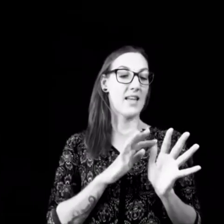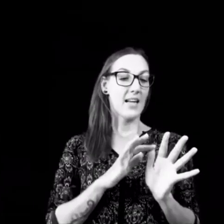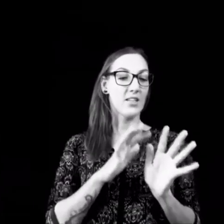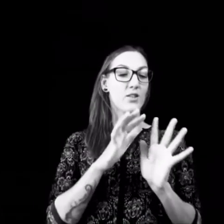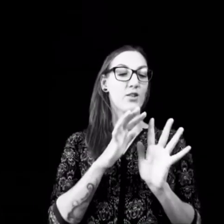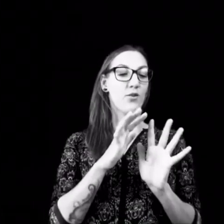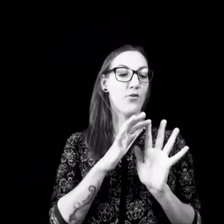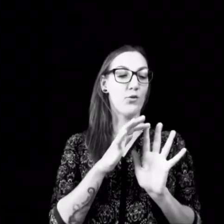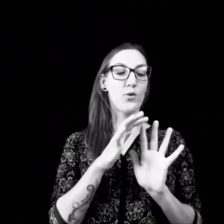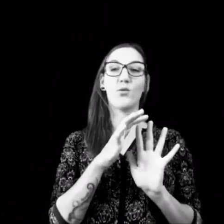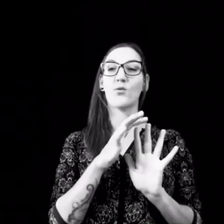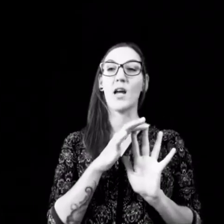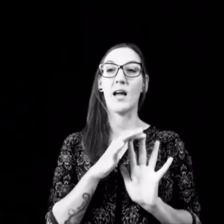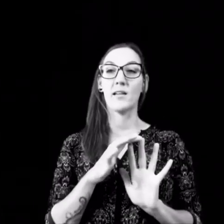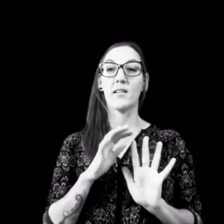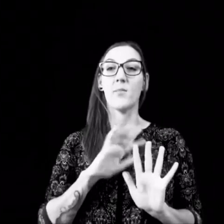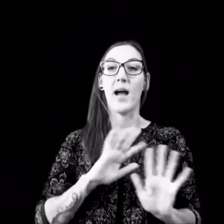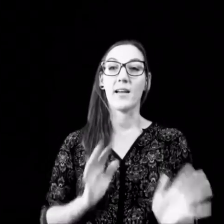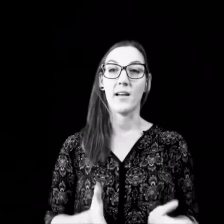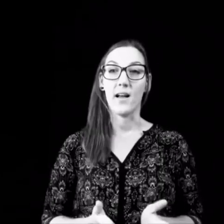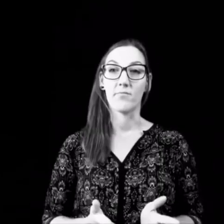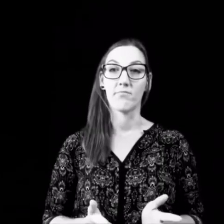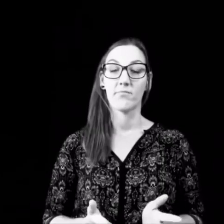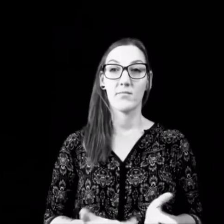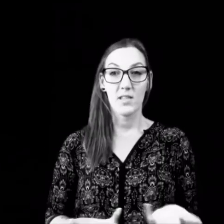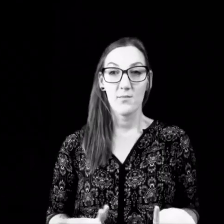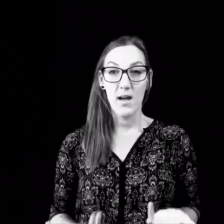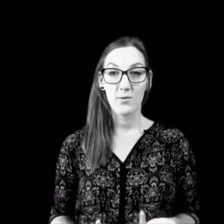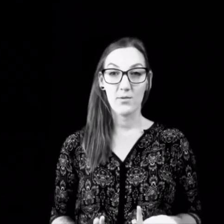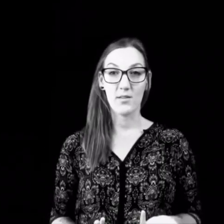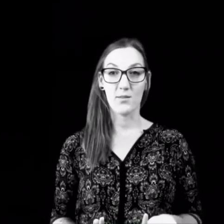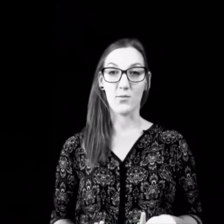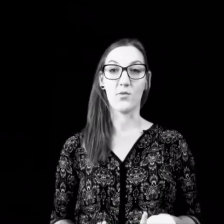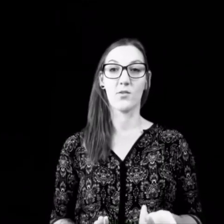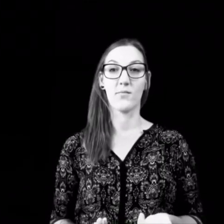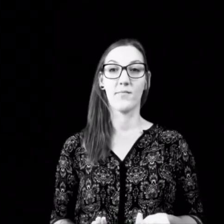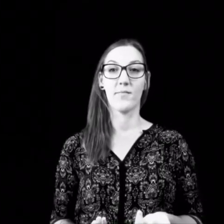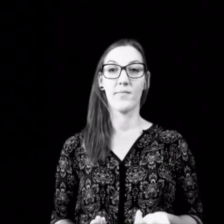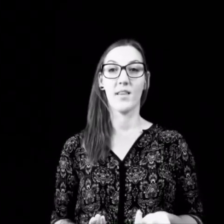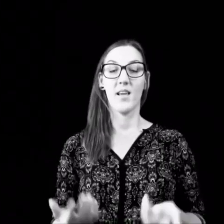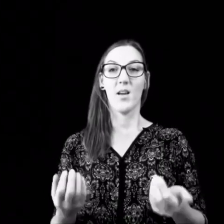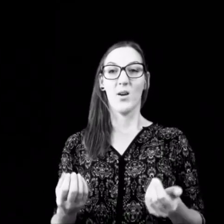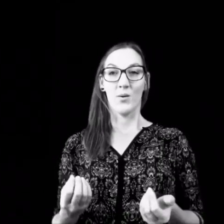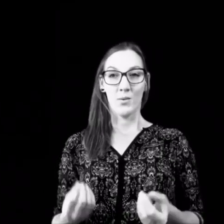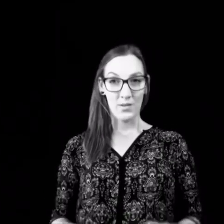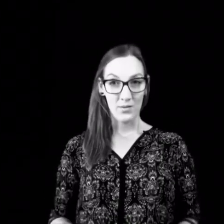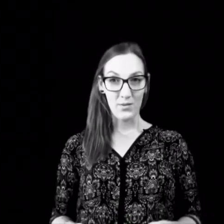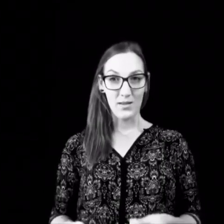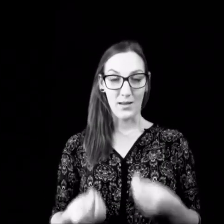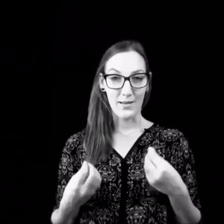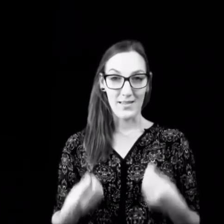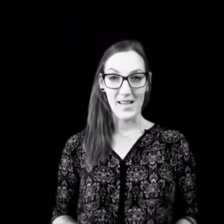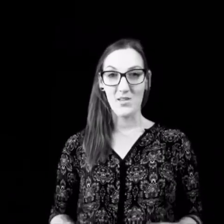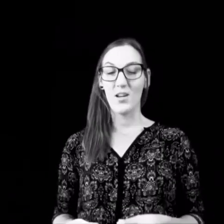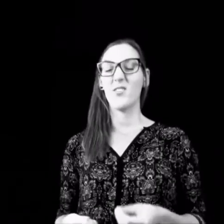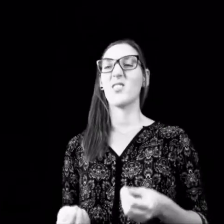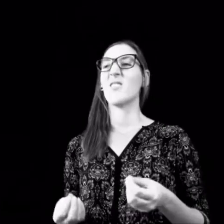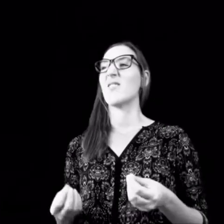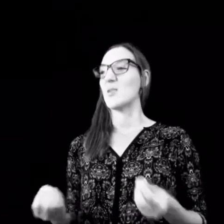Denken, fühlen und handeln im Einklang. Das macht uns gesund. Und in unserer Gesellschaft, was